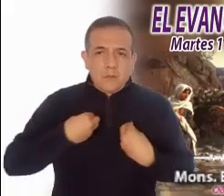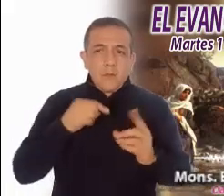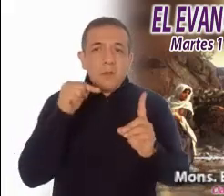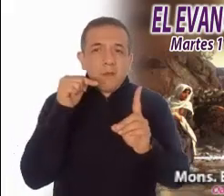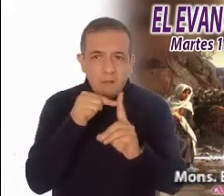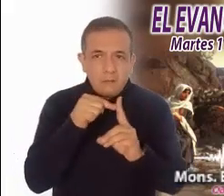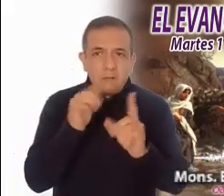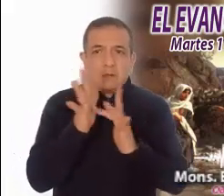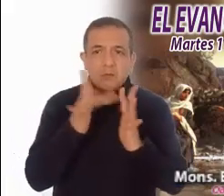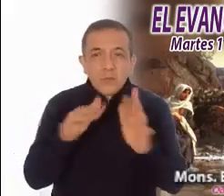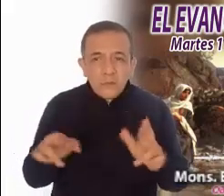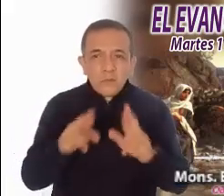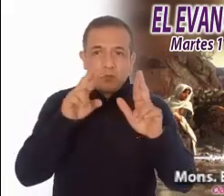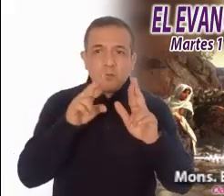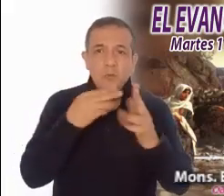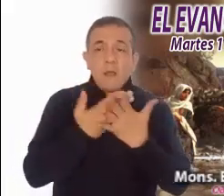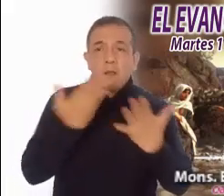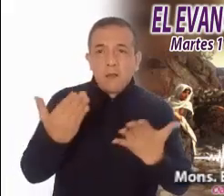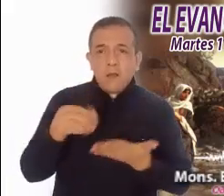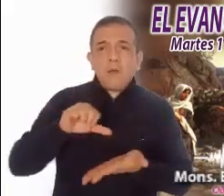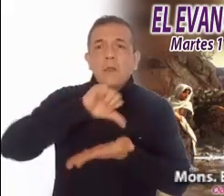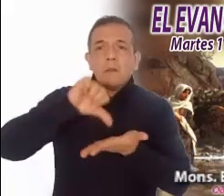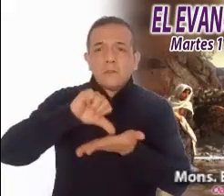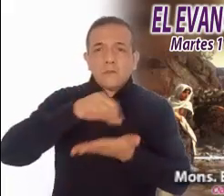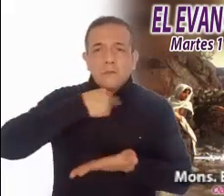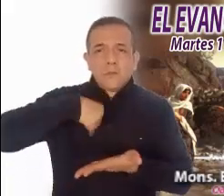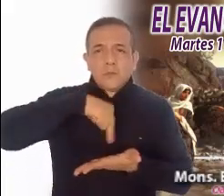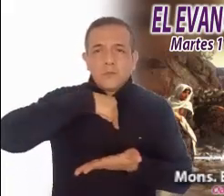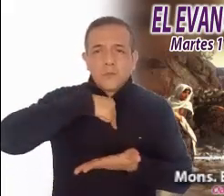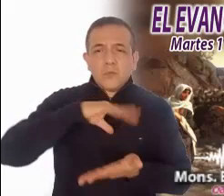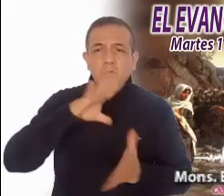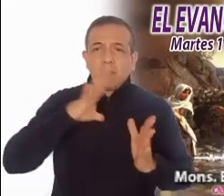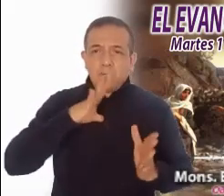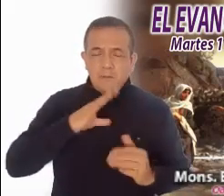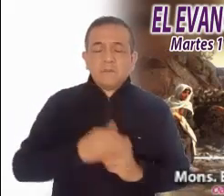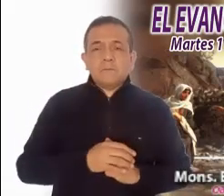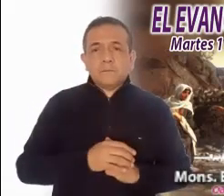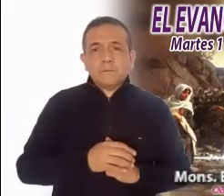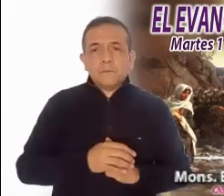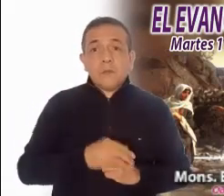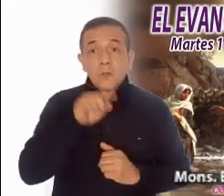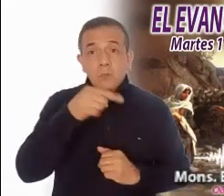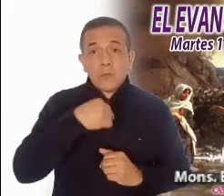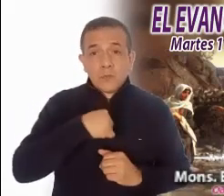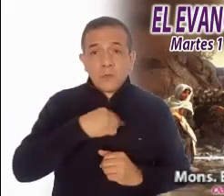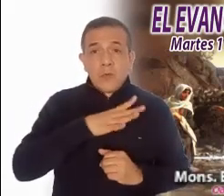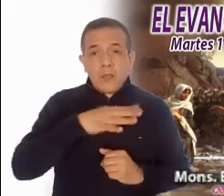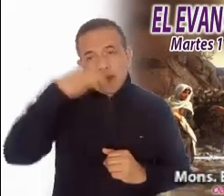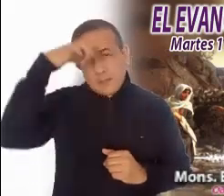que se hace presente en medio de nosotros. Si tenemos esta experiencia,